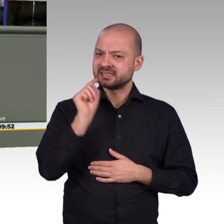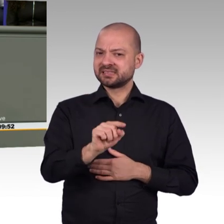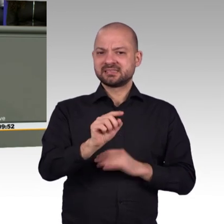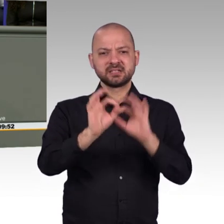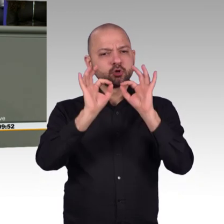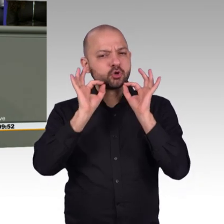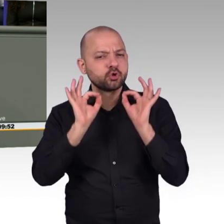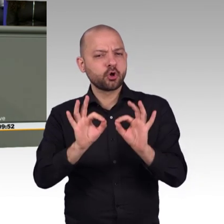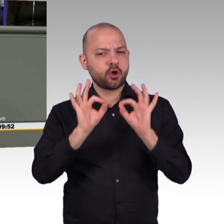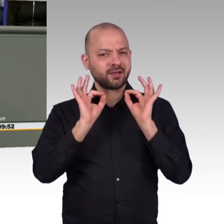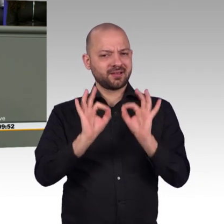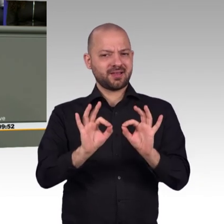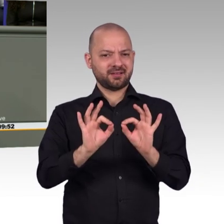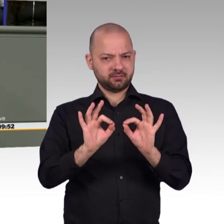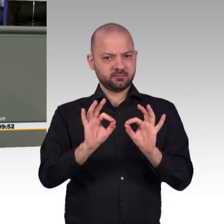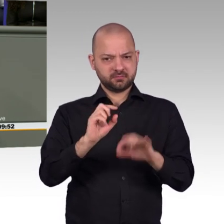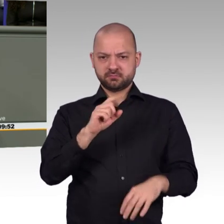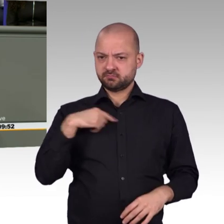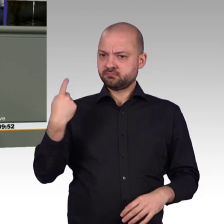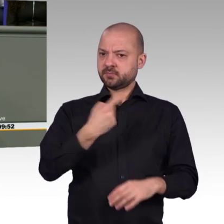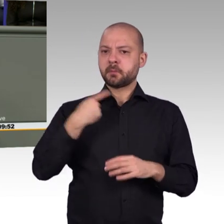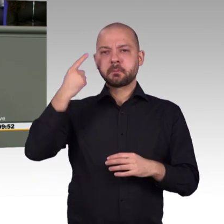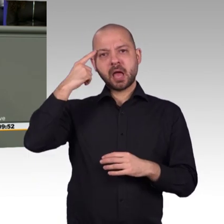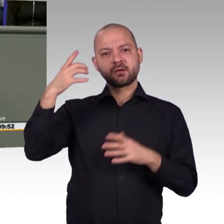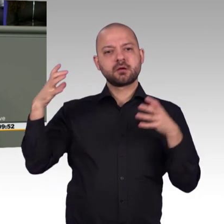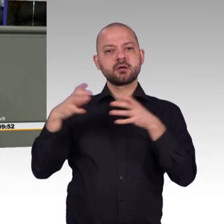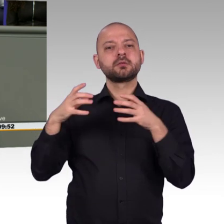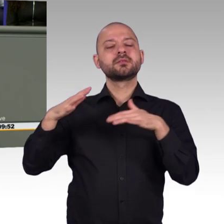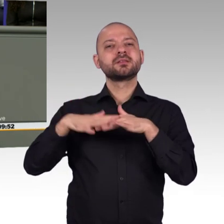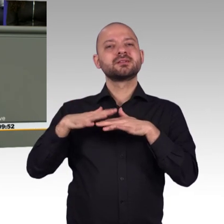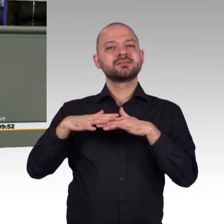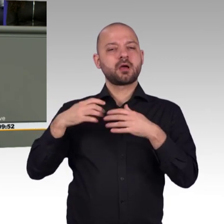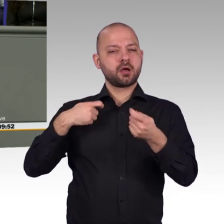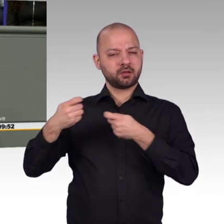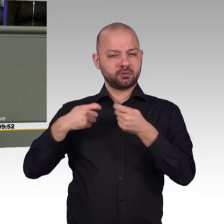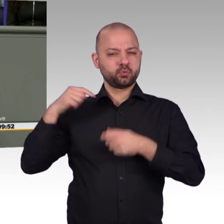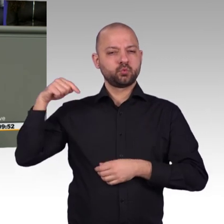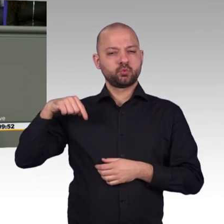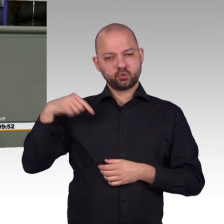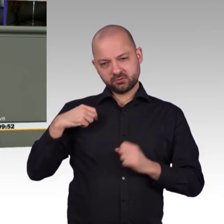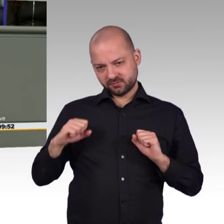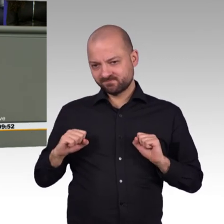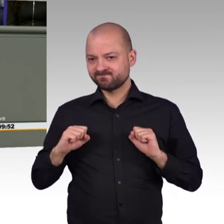Handystrahlung? Da würde ich mir auch von euch mal eine ganz klare Aussage wünschen, liebe Kolleginnen und Kollegen bei den Grünen.